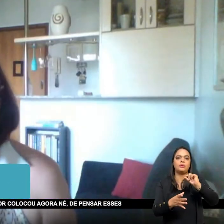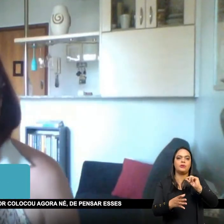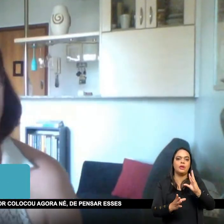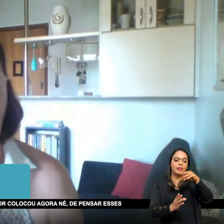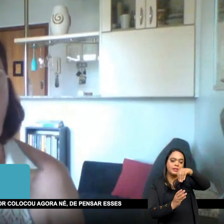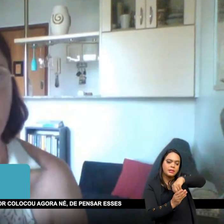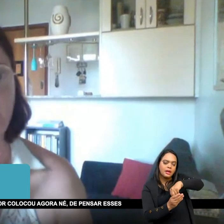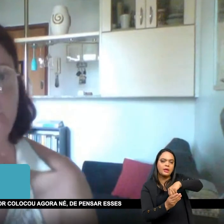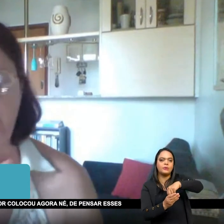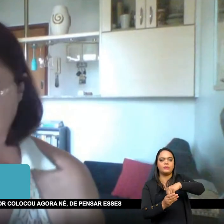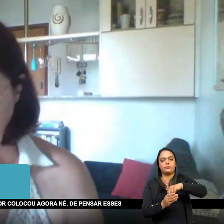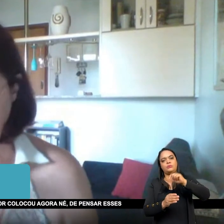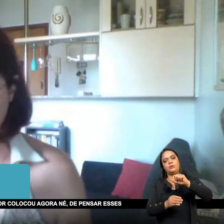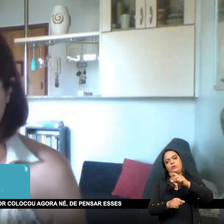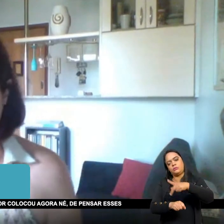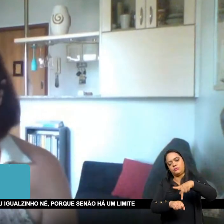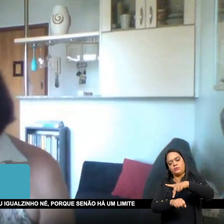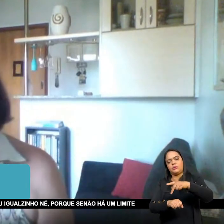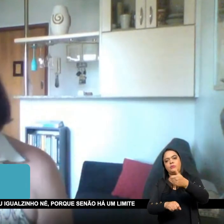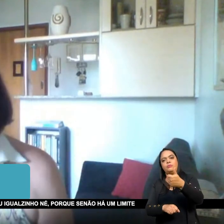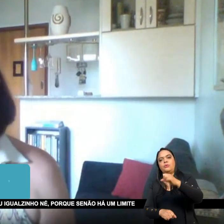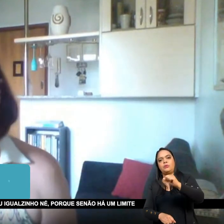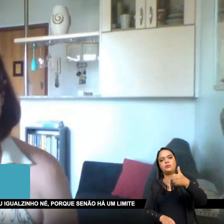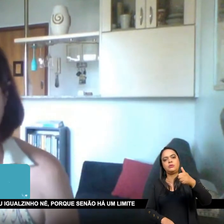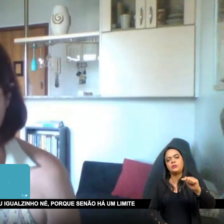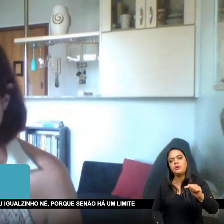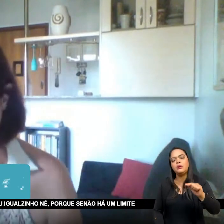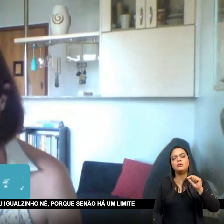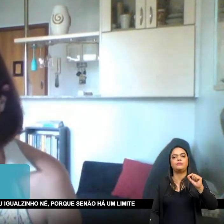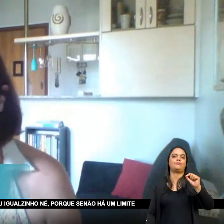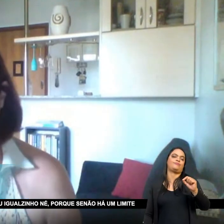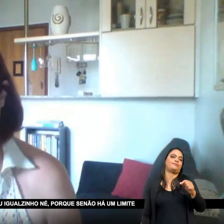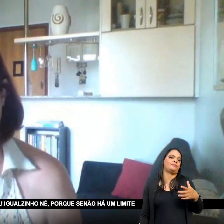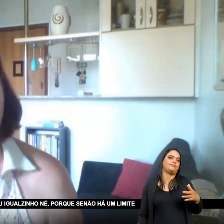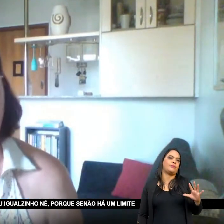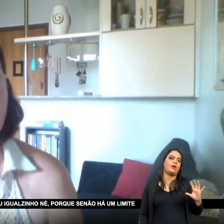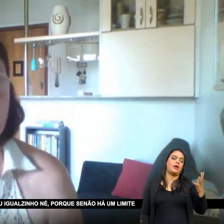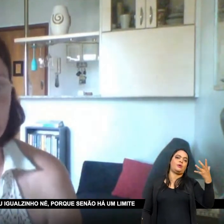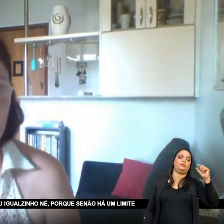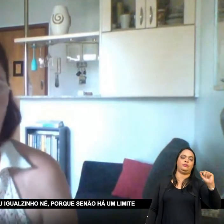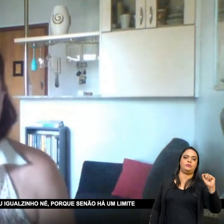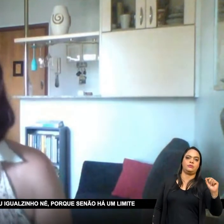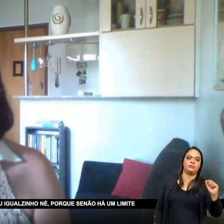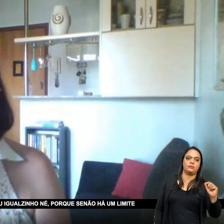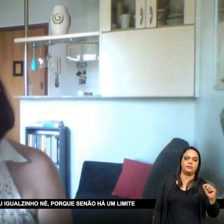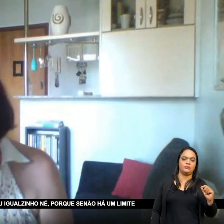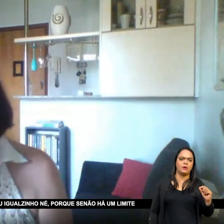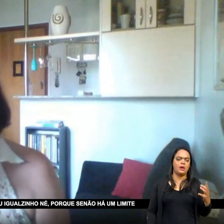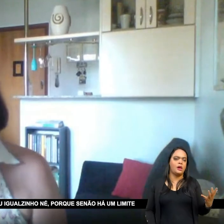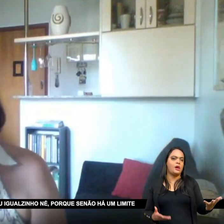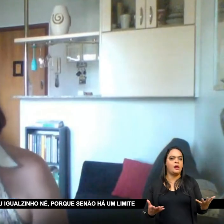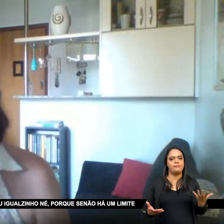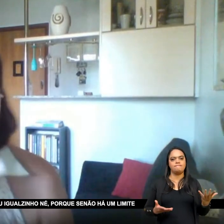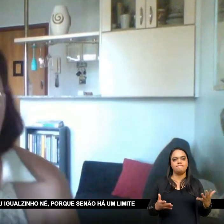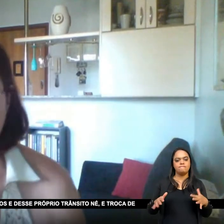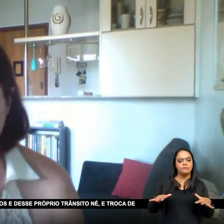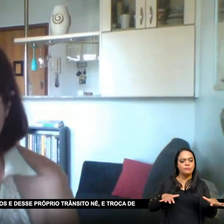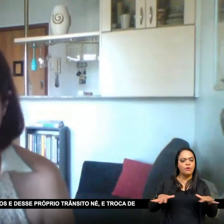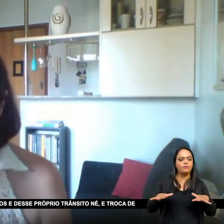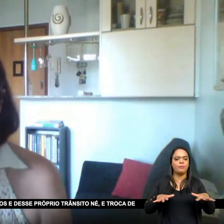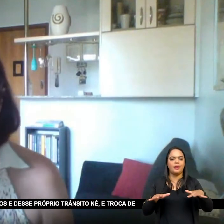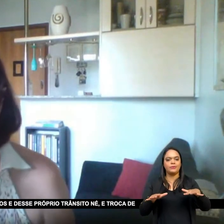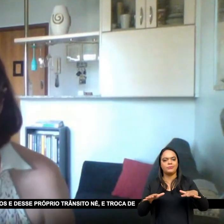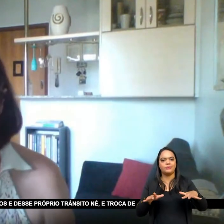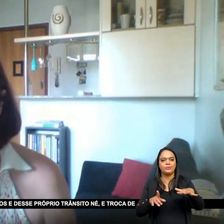senhor colocou agora De pensar esses processos Não necessariamente Aquilo que aconteceu igualzinho Porque senão Há um limite